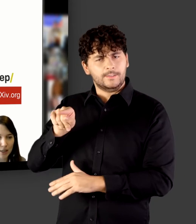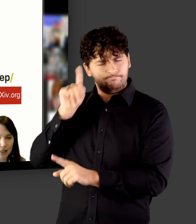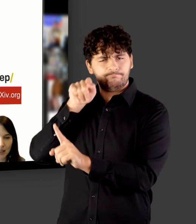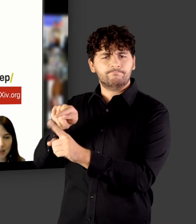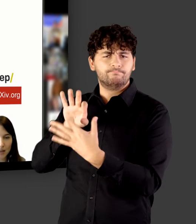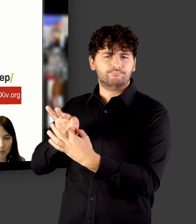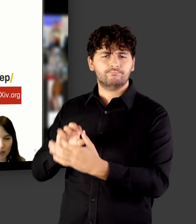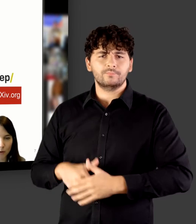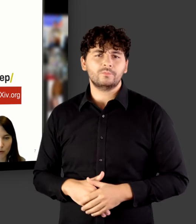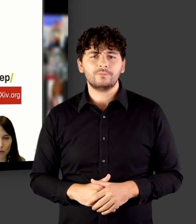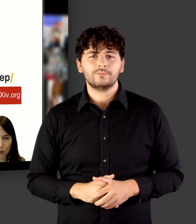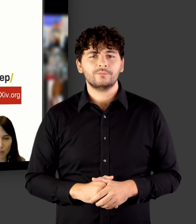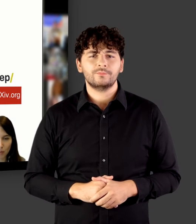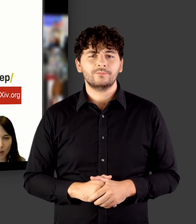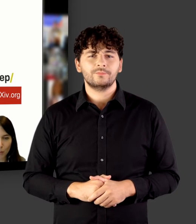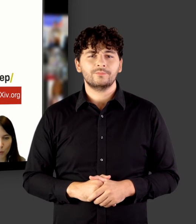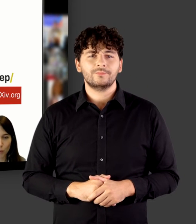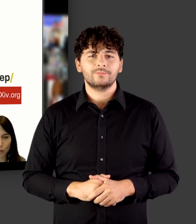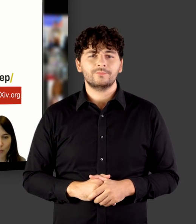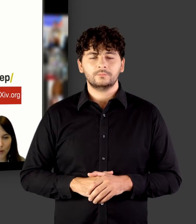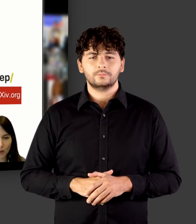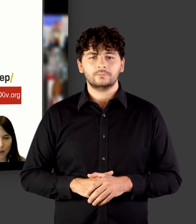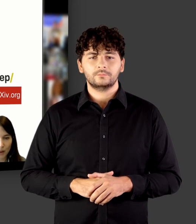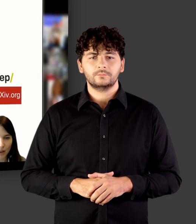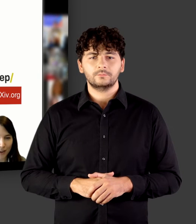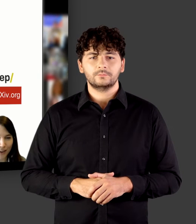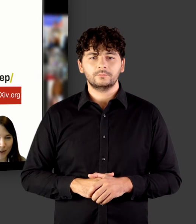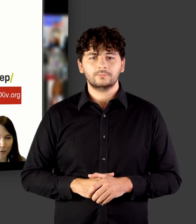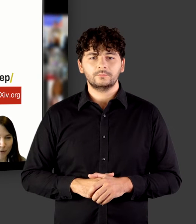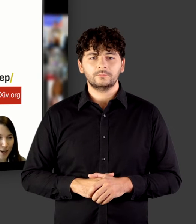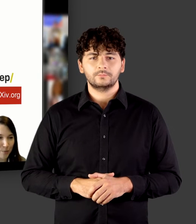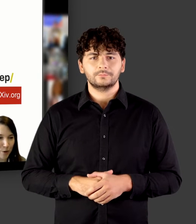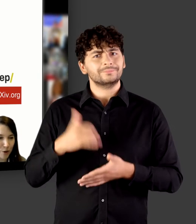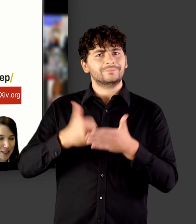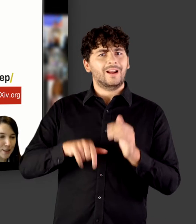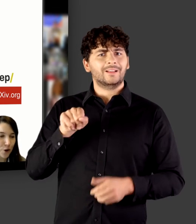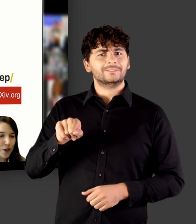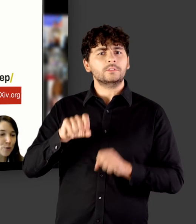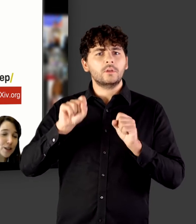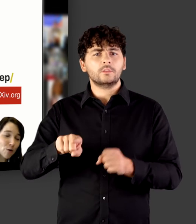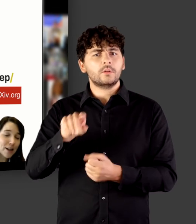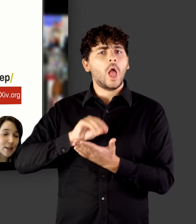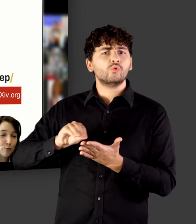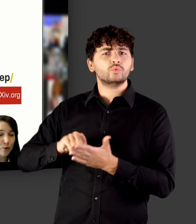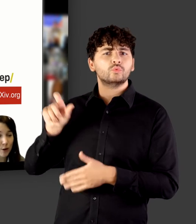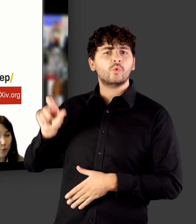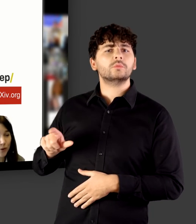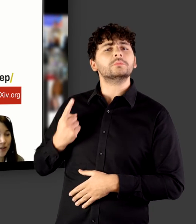die thematische Bündelung. Ja, und last but not least, Sie können natürlich auch als Autor, AutorIn,